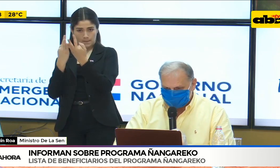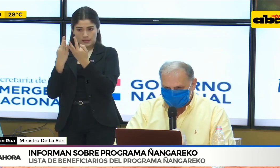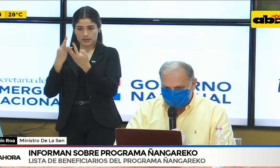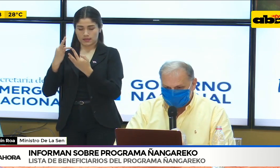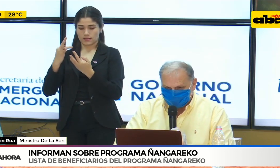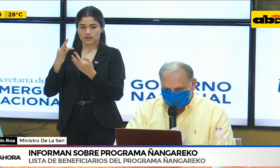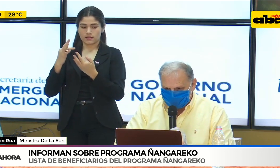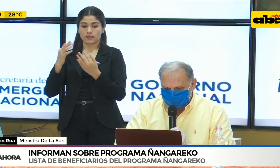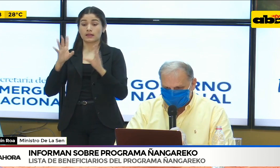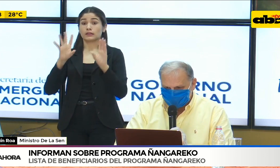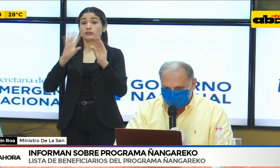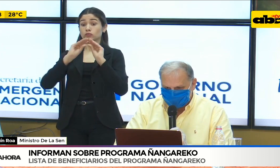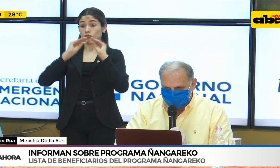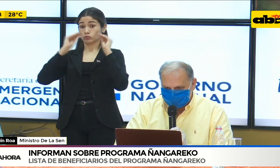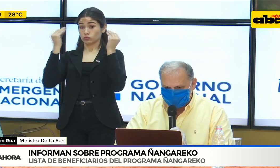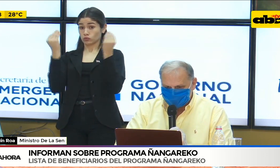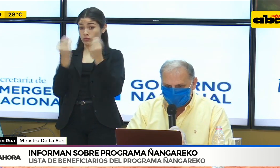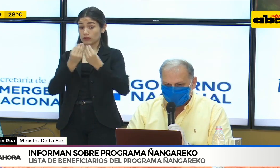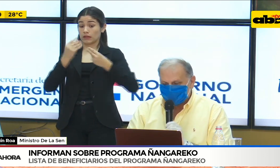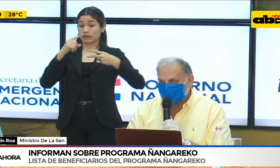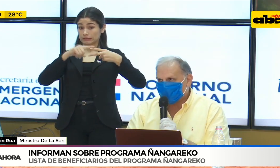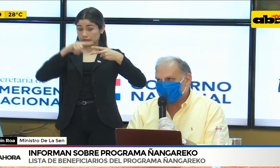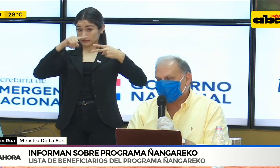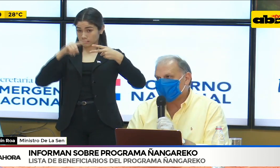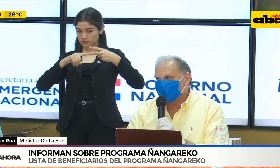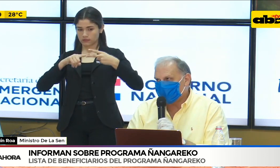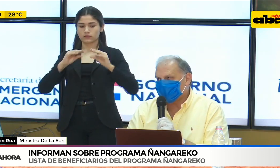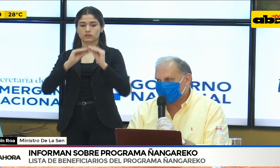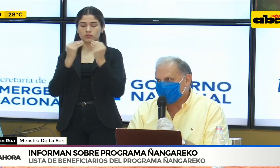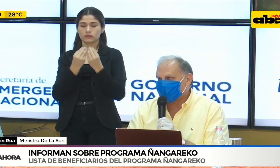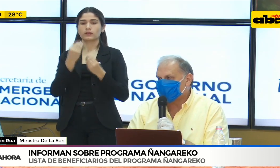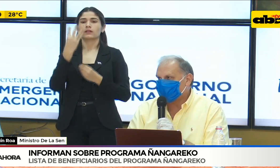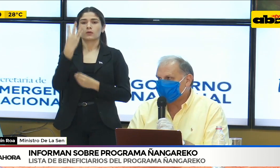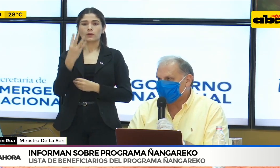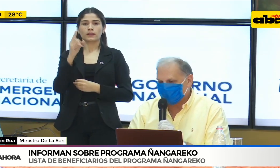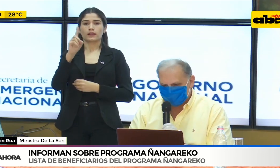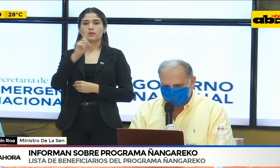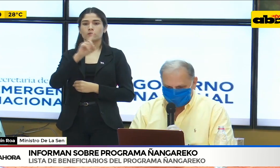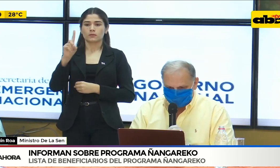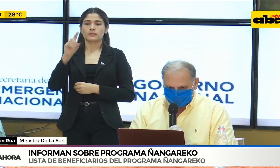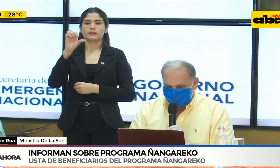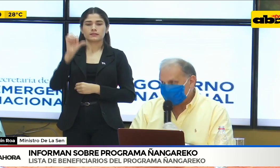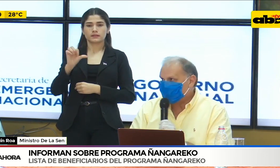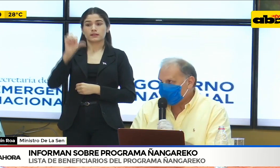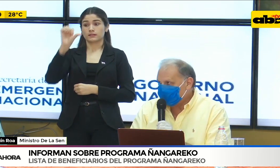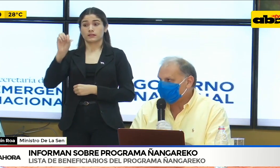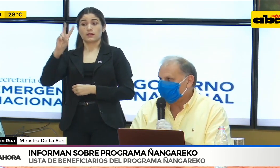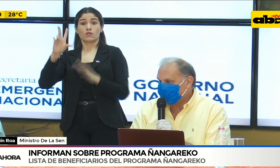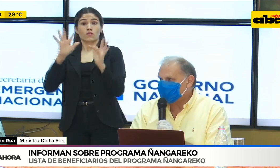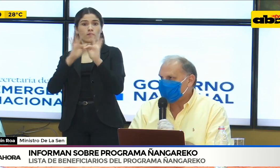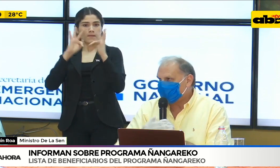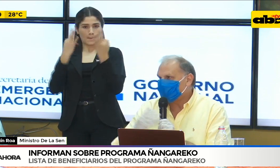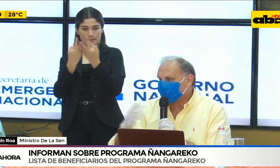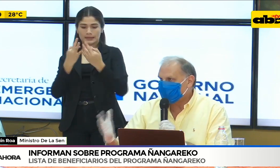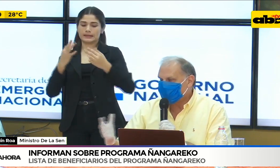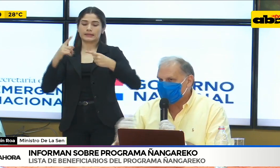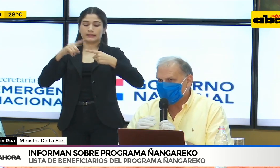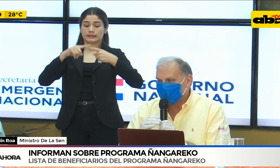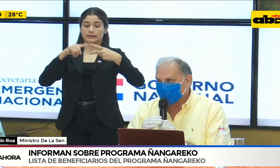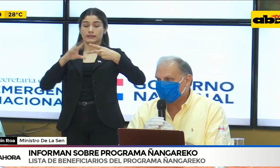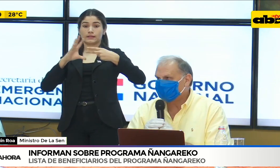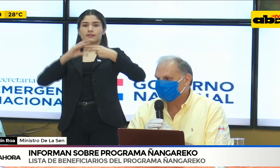el total que yo les había dicho de 41 mil 662 familias beneficiadas con